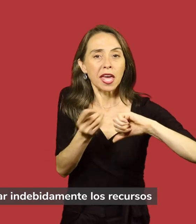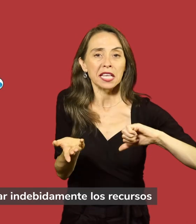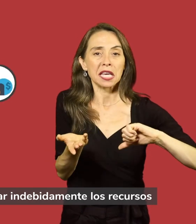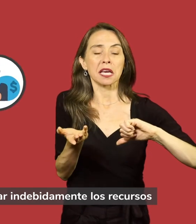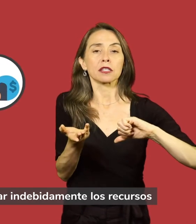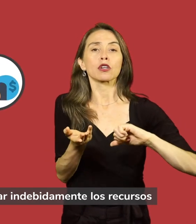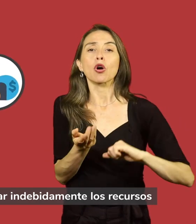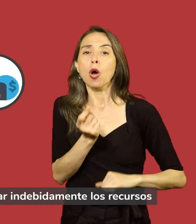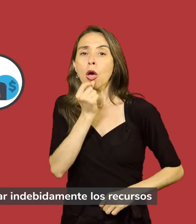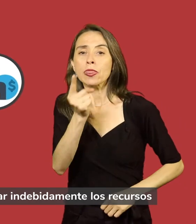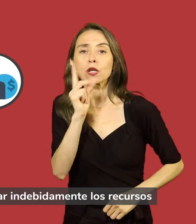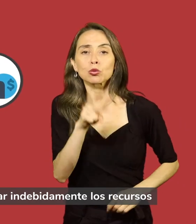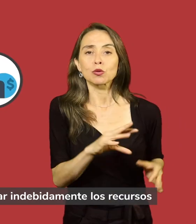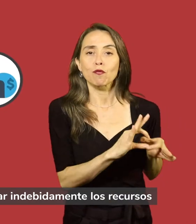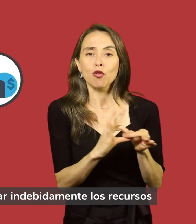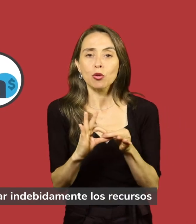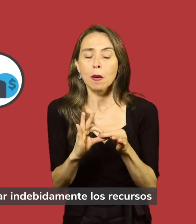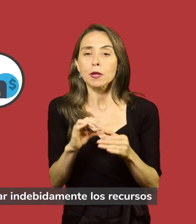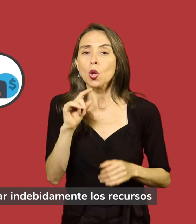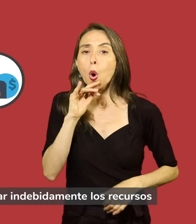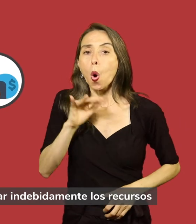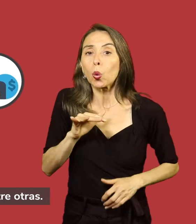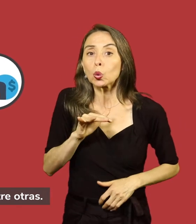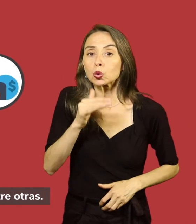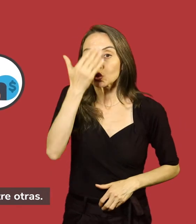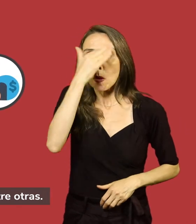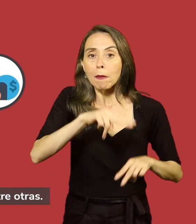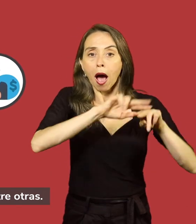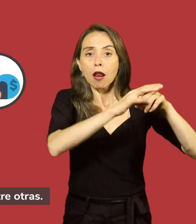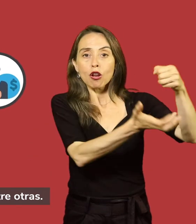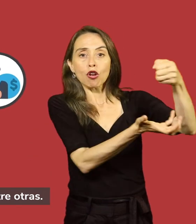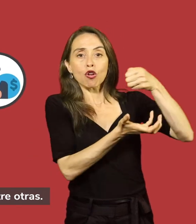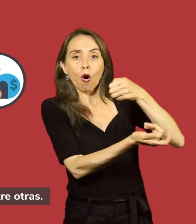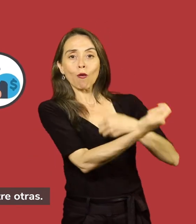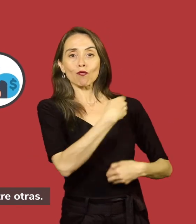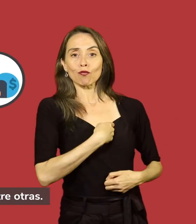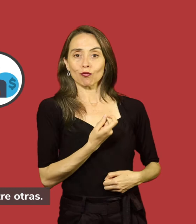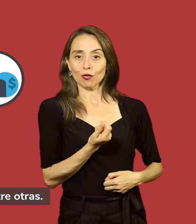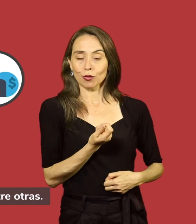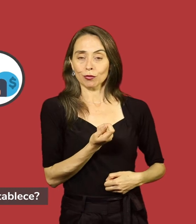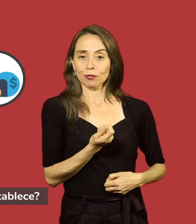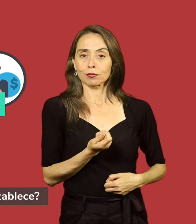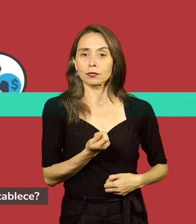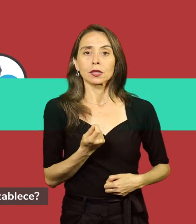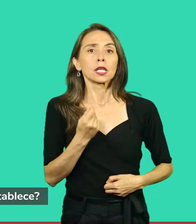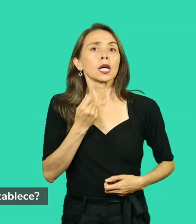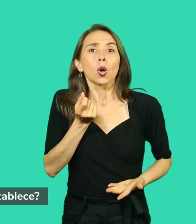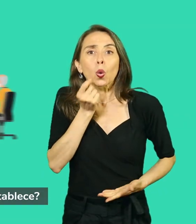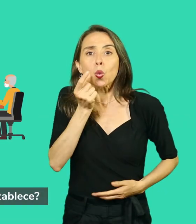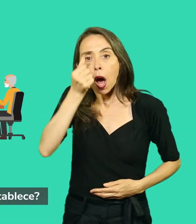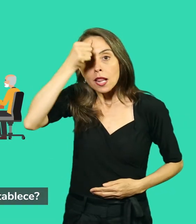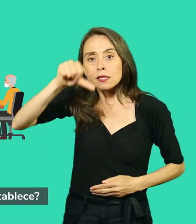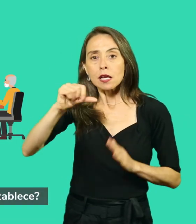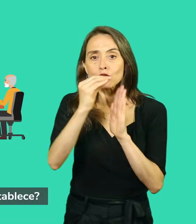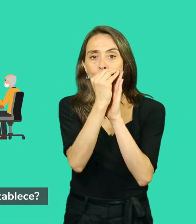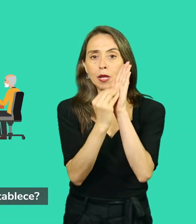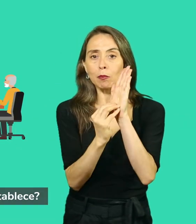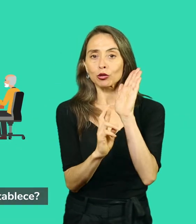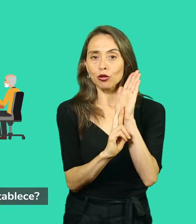usar indebidamente los recursos y asignaciones, entre otras. ¿Qué sanciones se establece? Hay dos tipos,